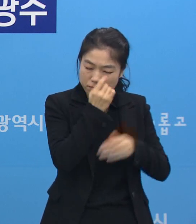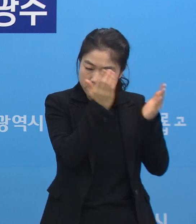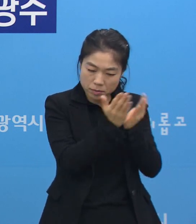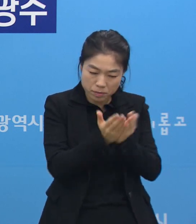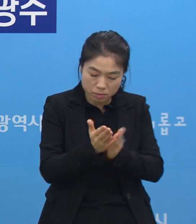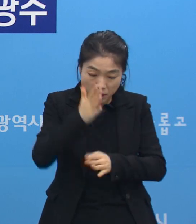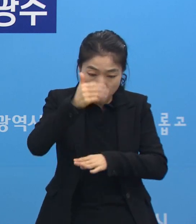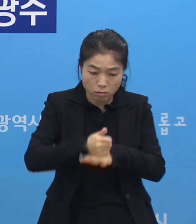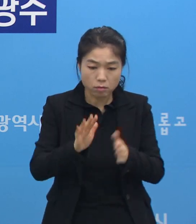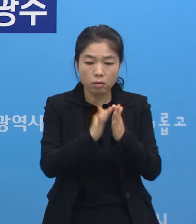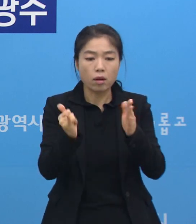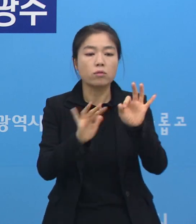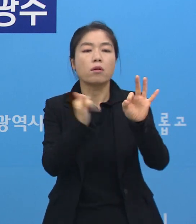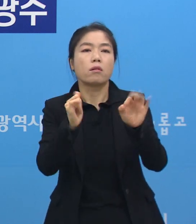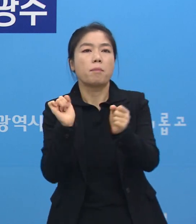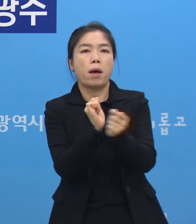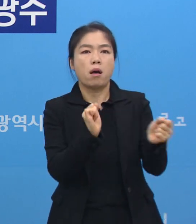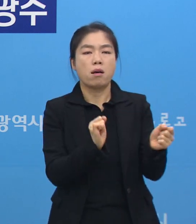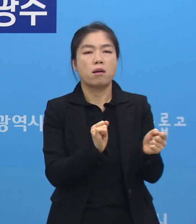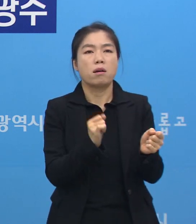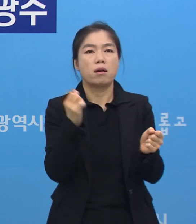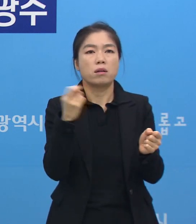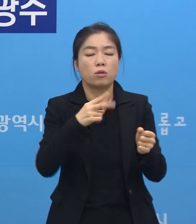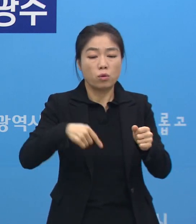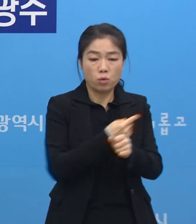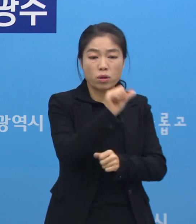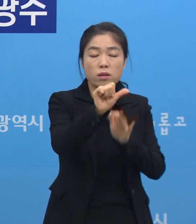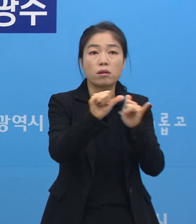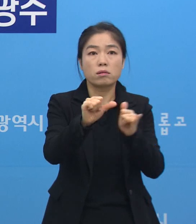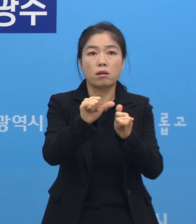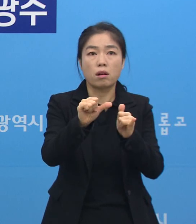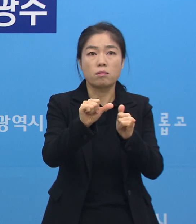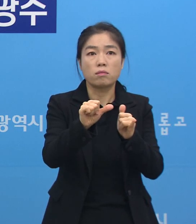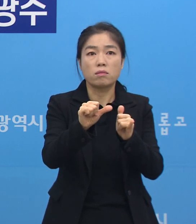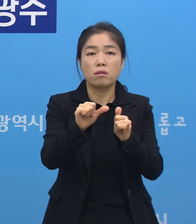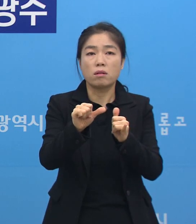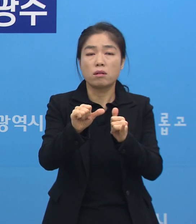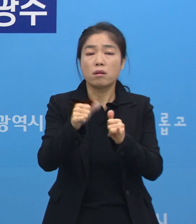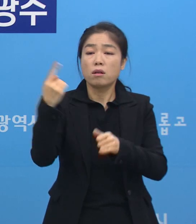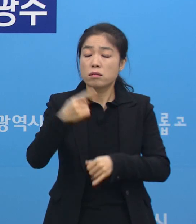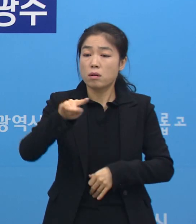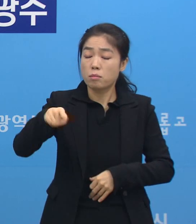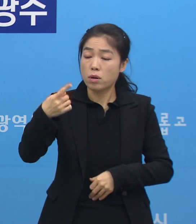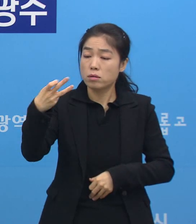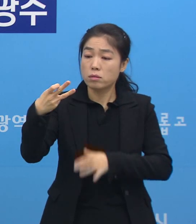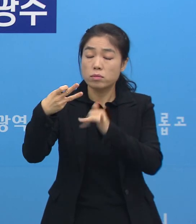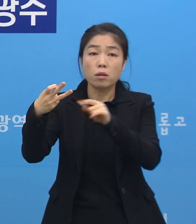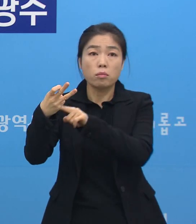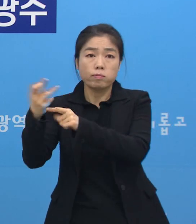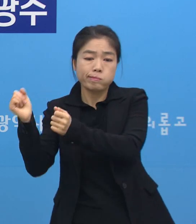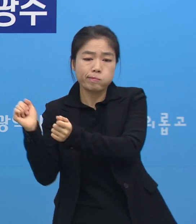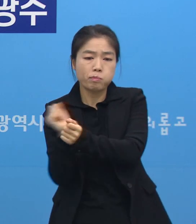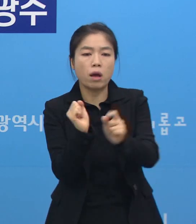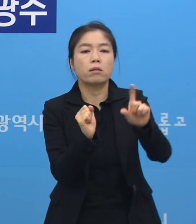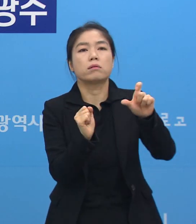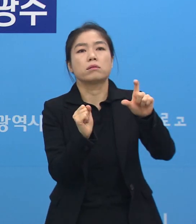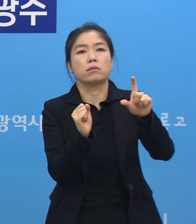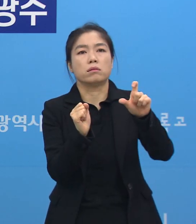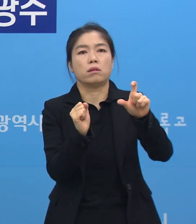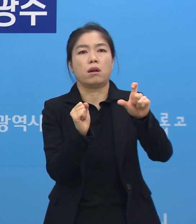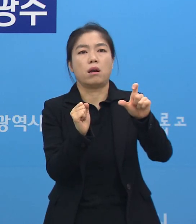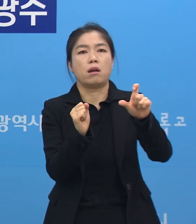가족이 10명이 확진됐고요. 그 다음에 기타가 5명이 확진돼서 1113번 관련 촌누조 확진자가